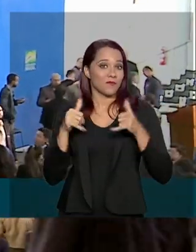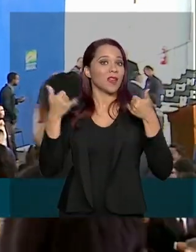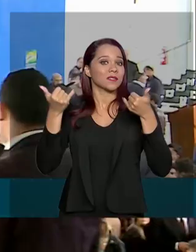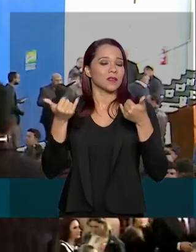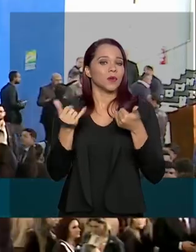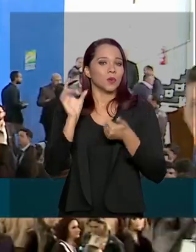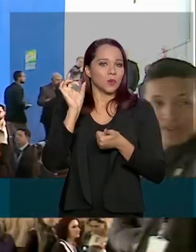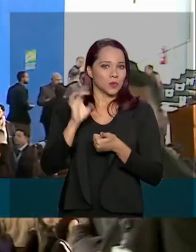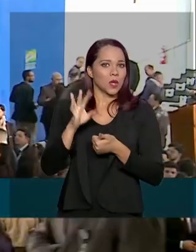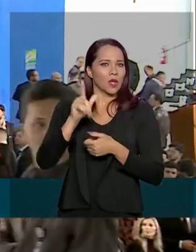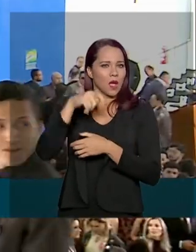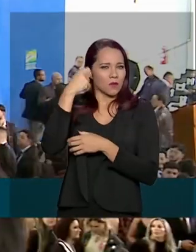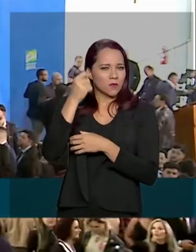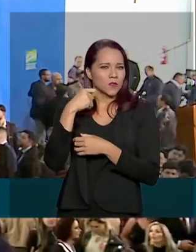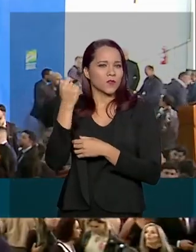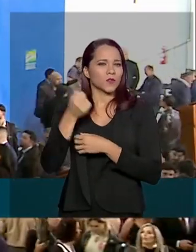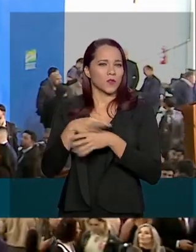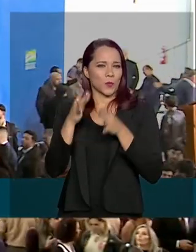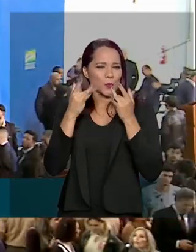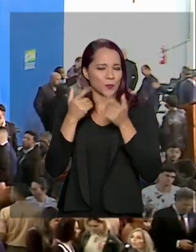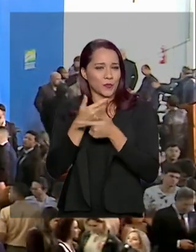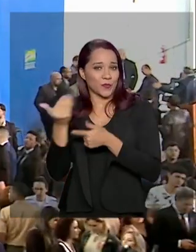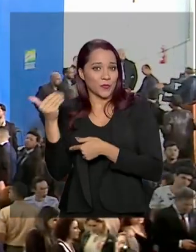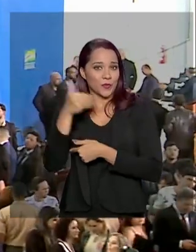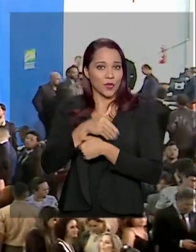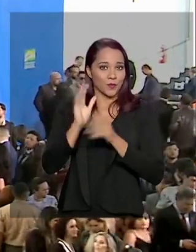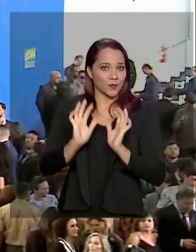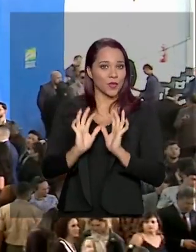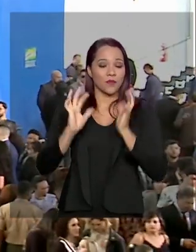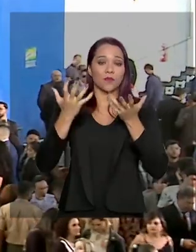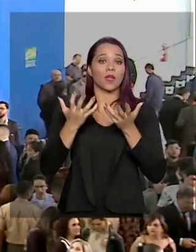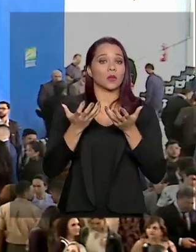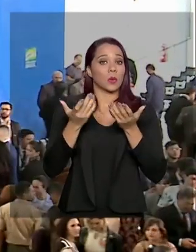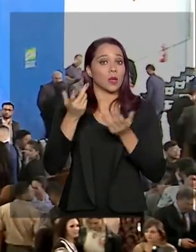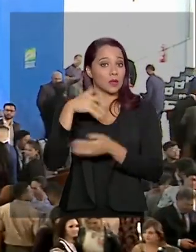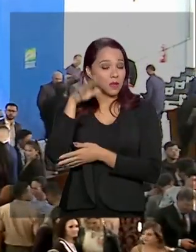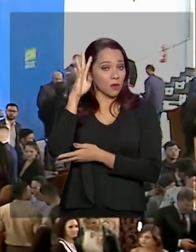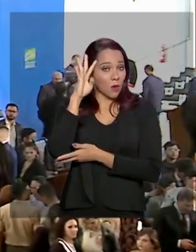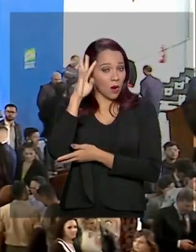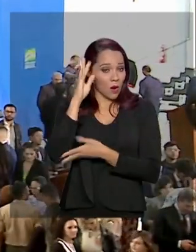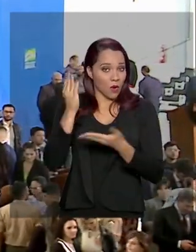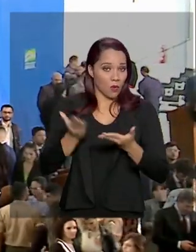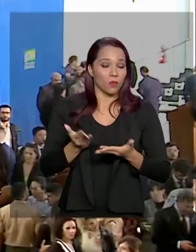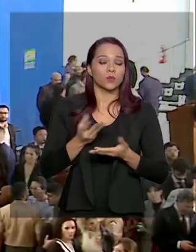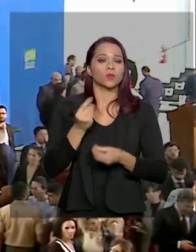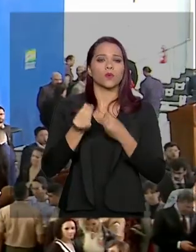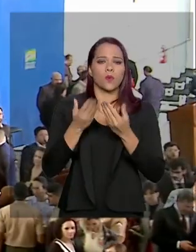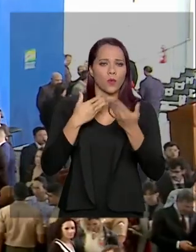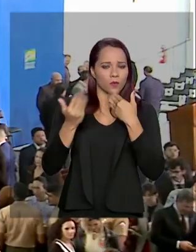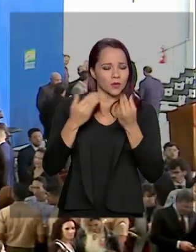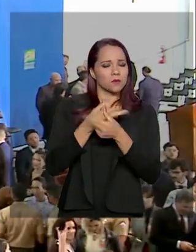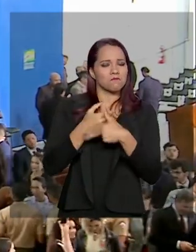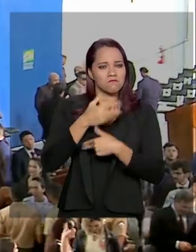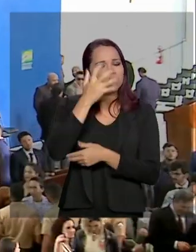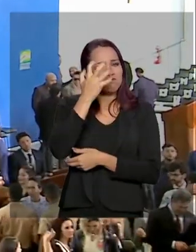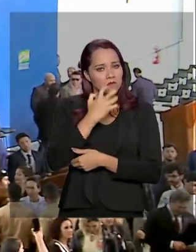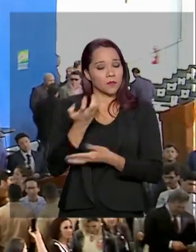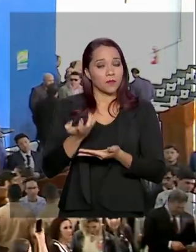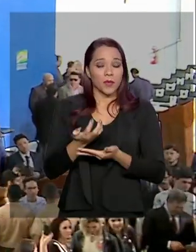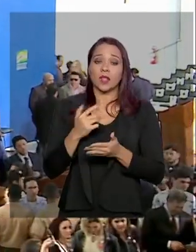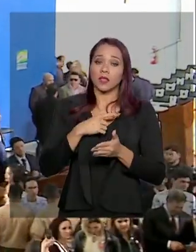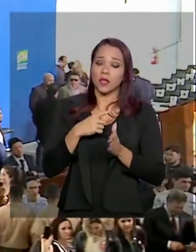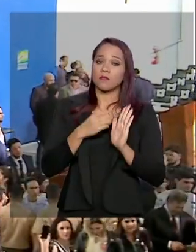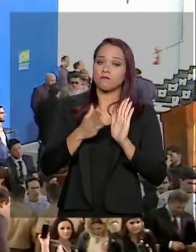artistas e produtores de eventos vieram ao Palácio do Planalto nesta quarta-feira para falar de coisa séria. Eles